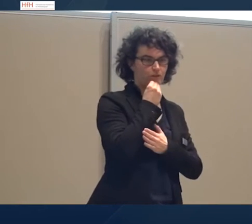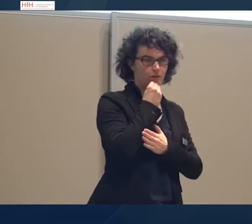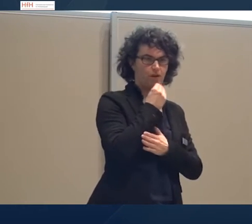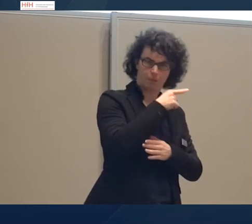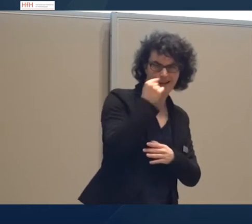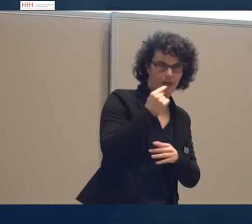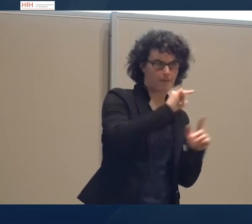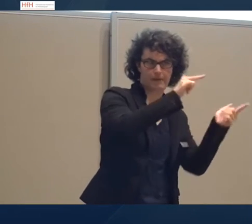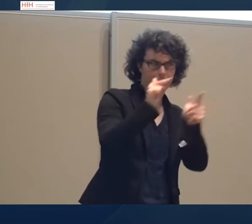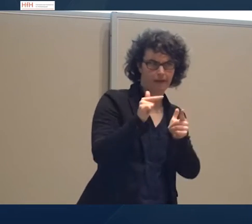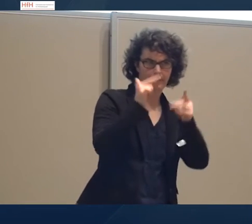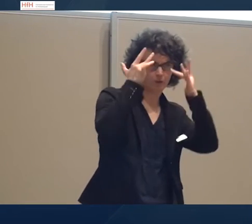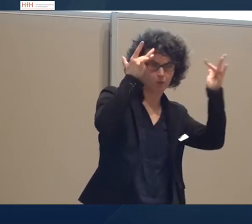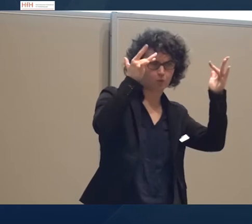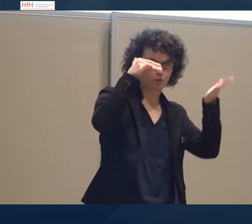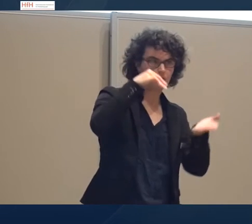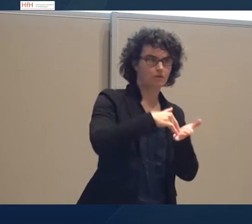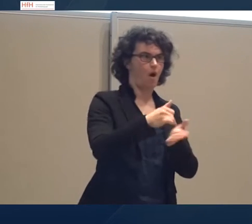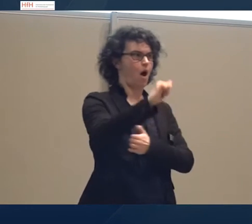die ich kenne, gehört Alkohol dazu.